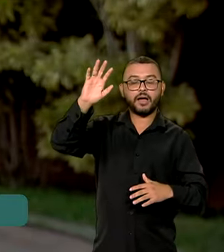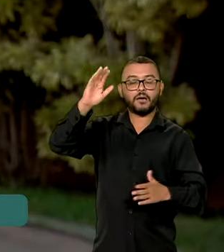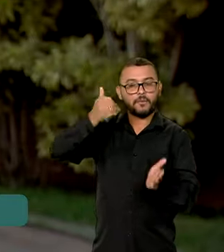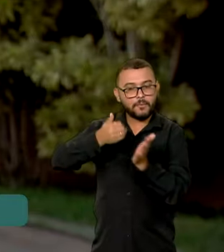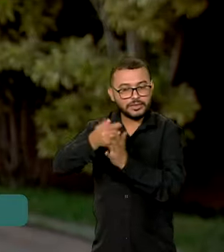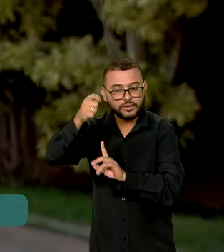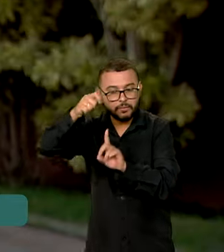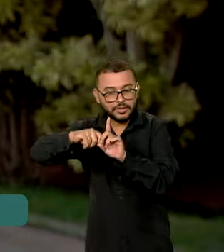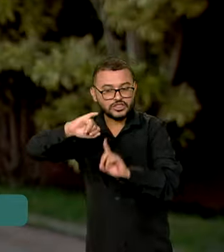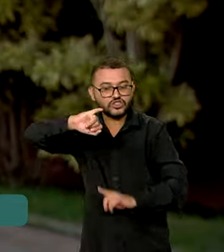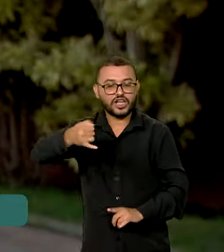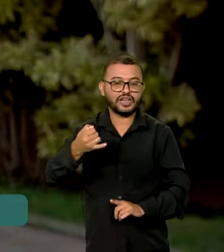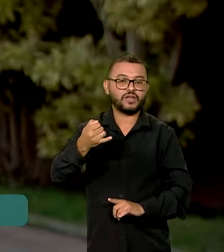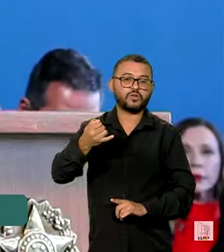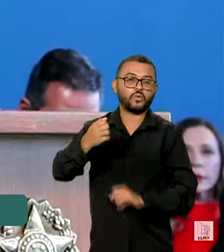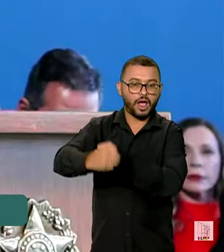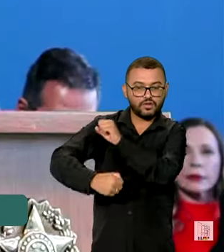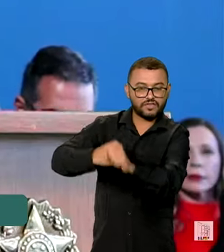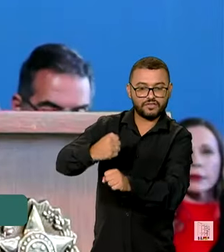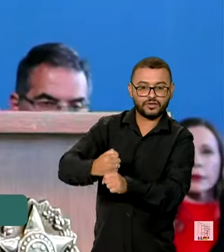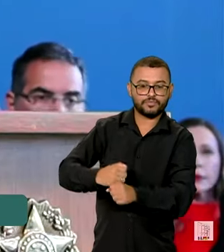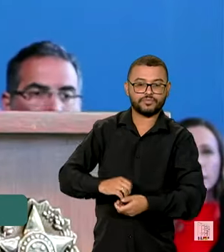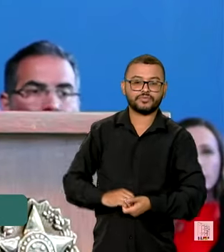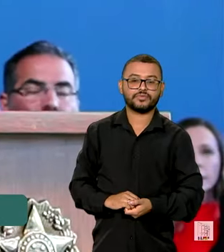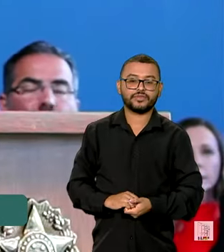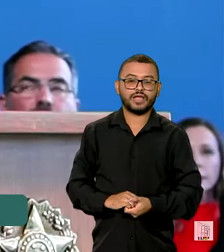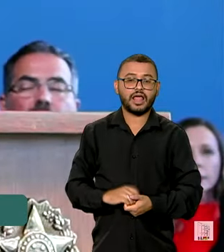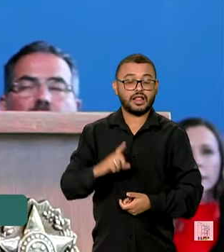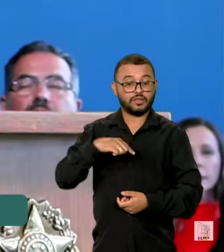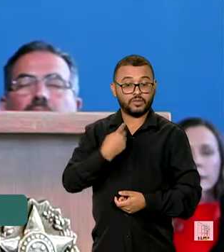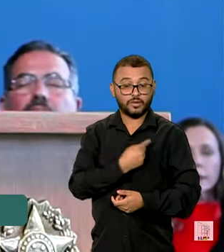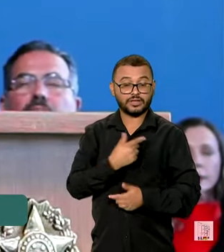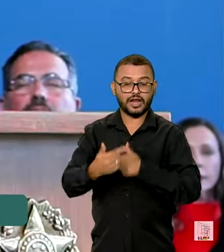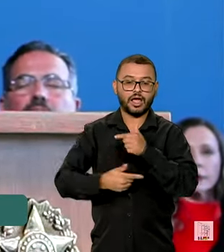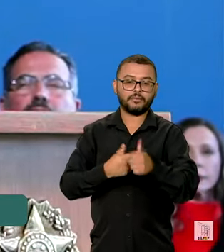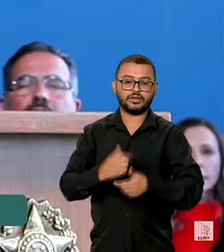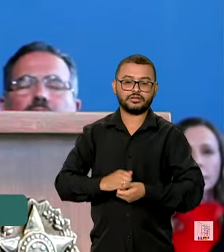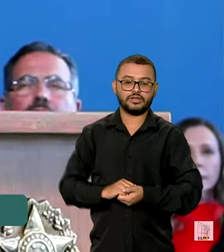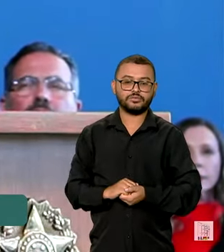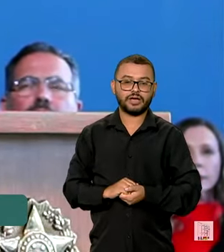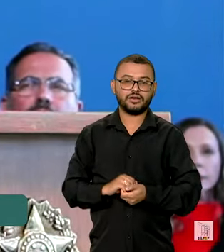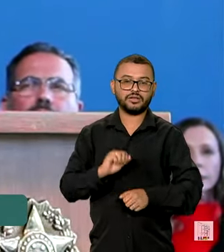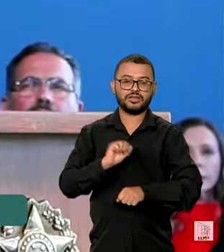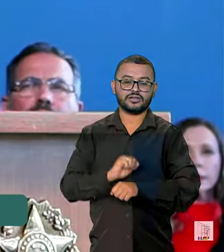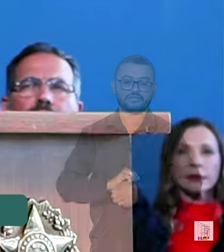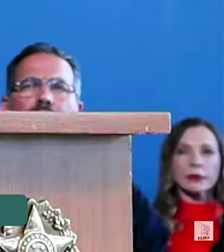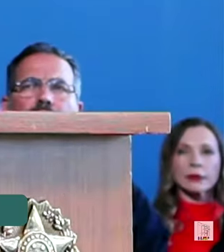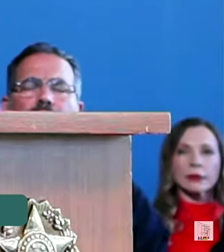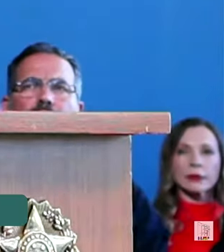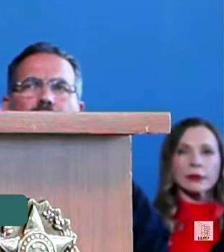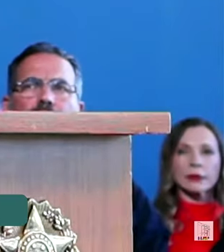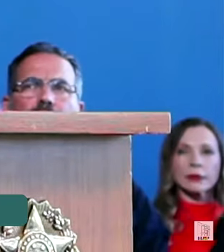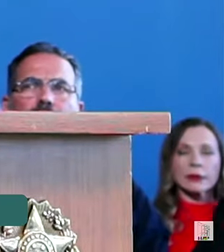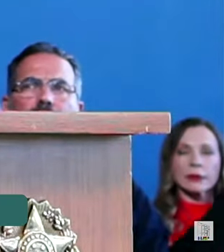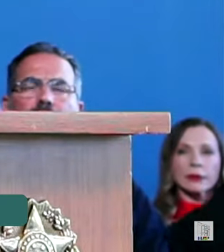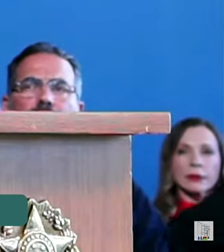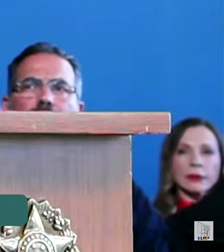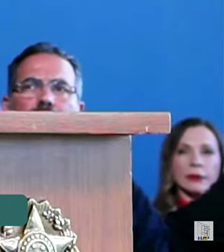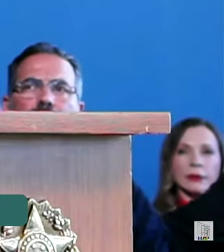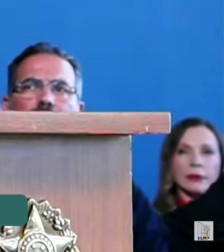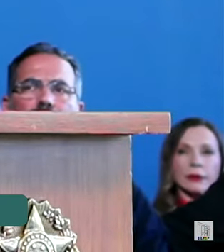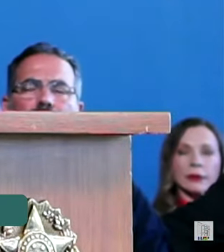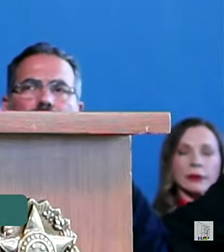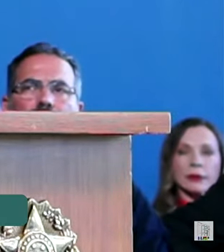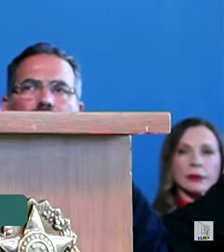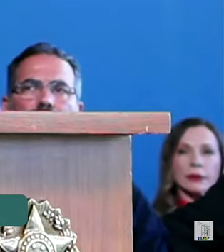de janeiro do ano que vem. Numa primeira etapa deste projeto, nós teremos mais de